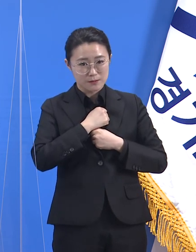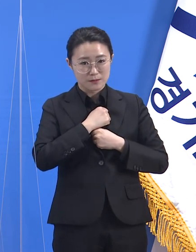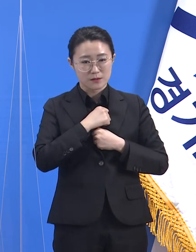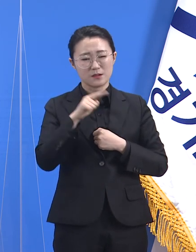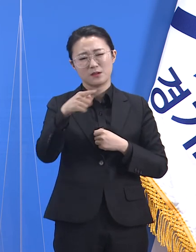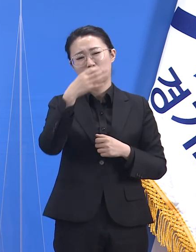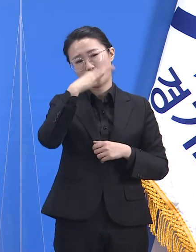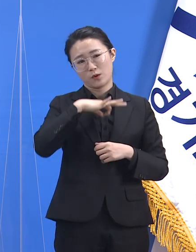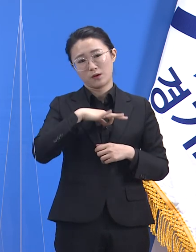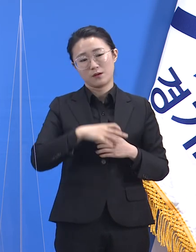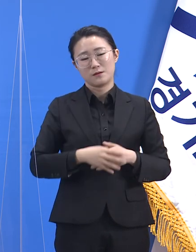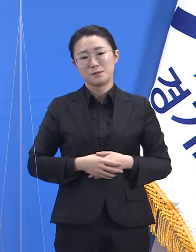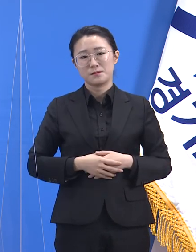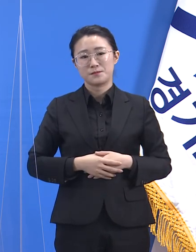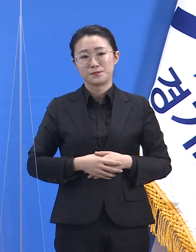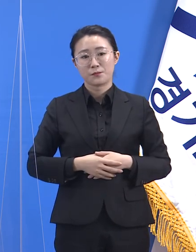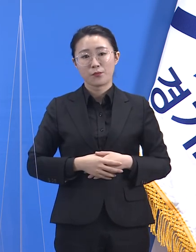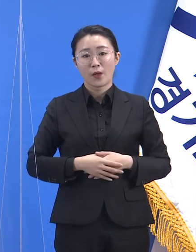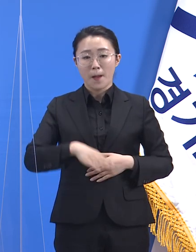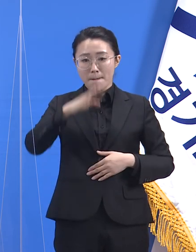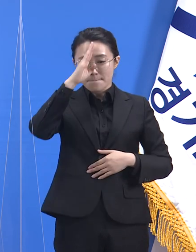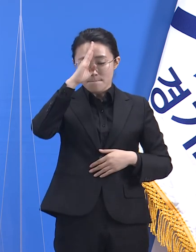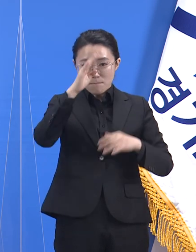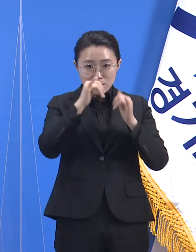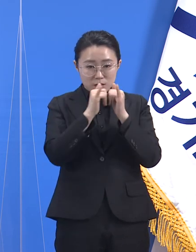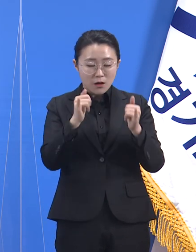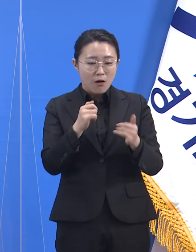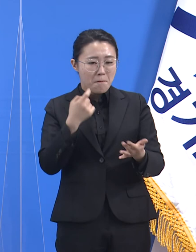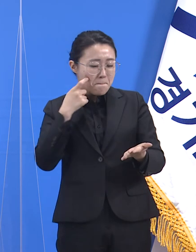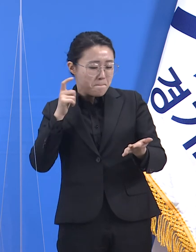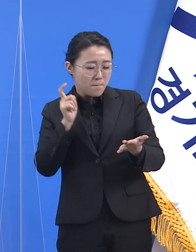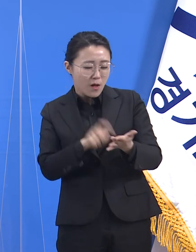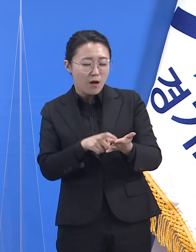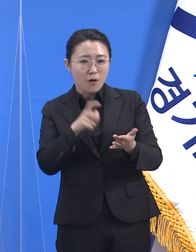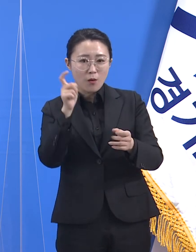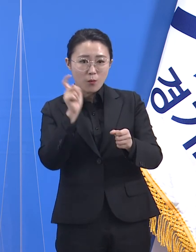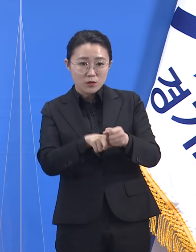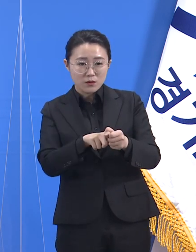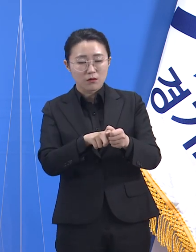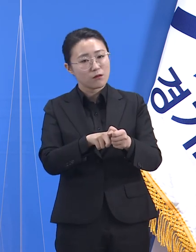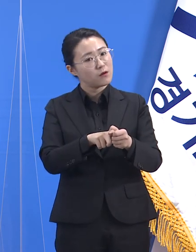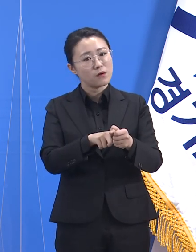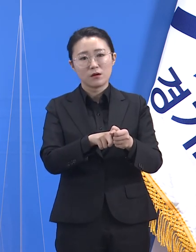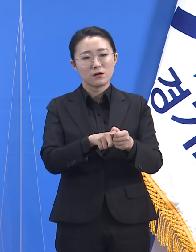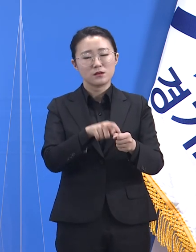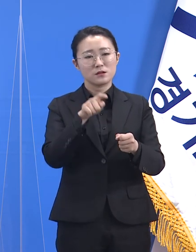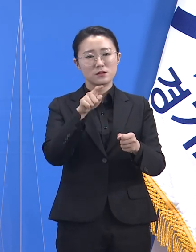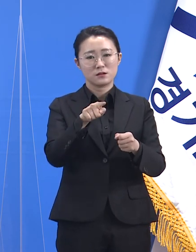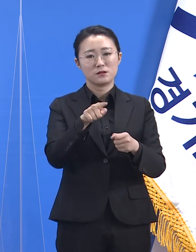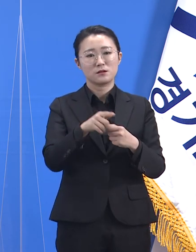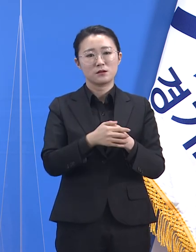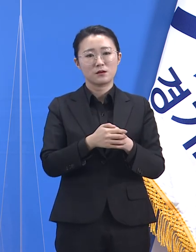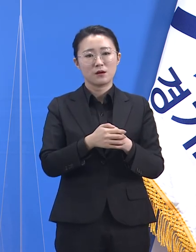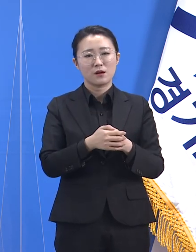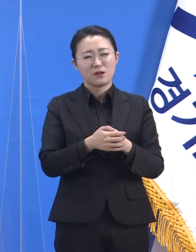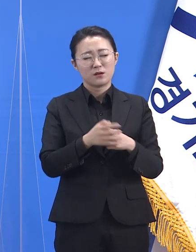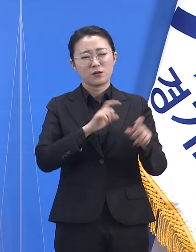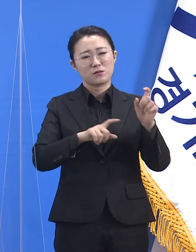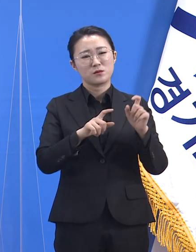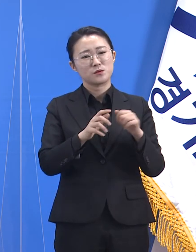확진자를 발견하려는 단순한 목적에만 비춰본다면 선제검사도 시기적으로 늦는